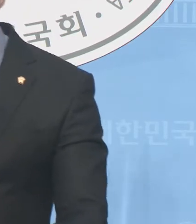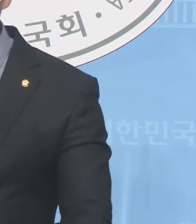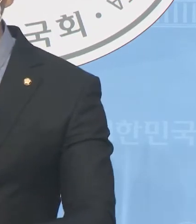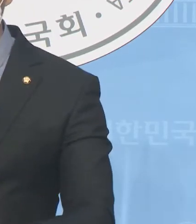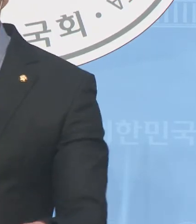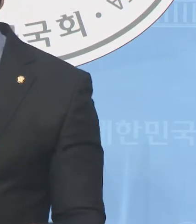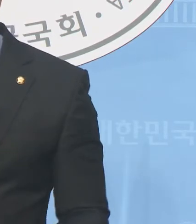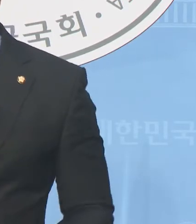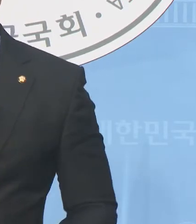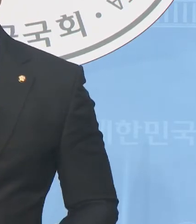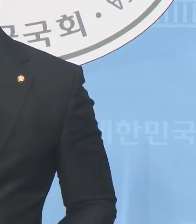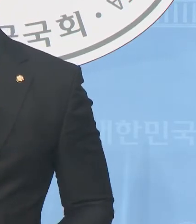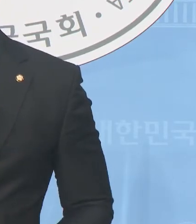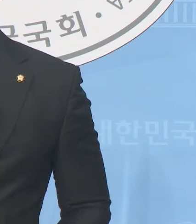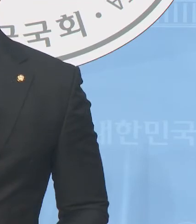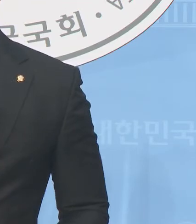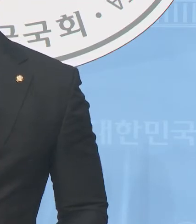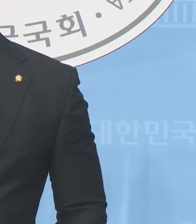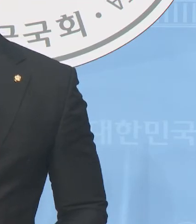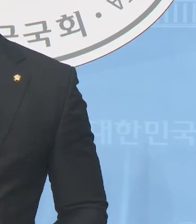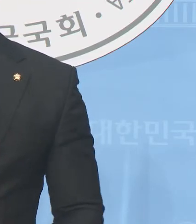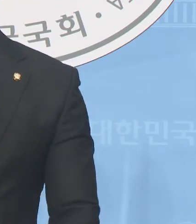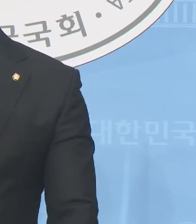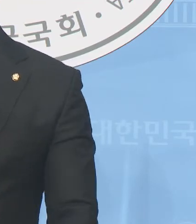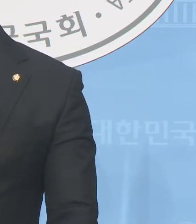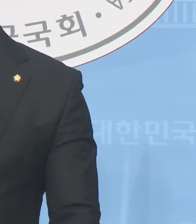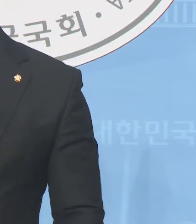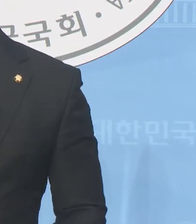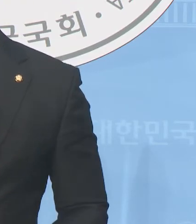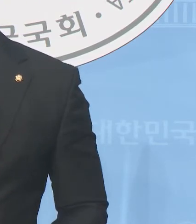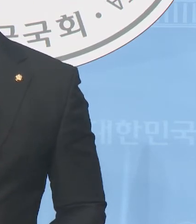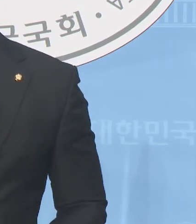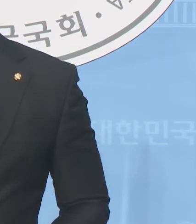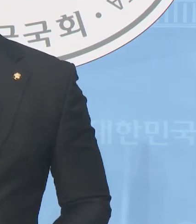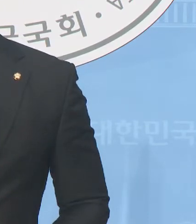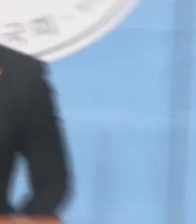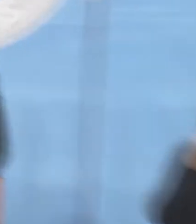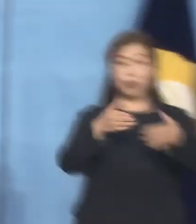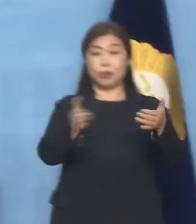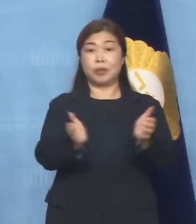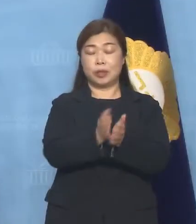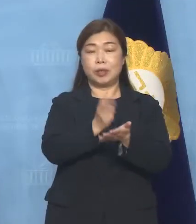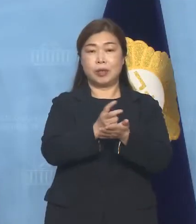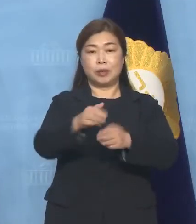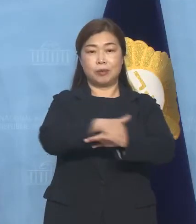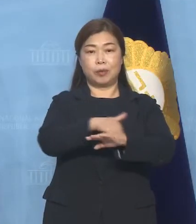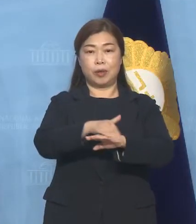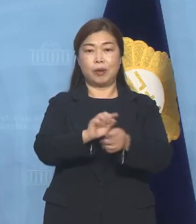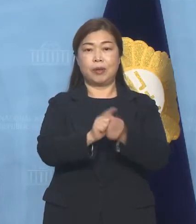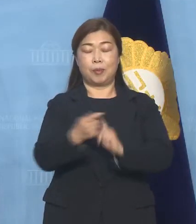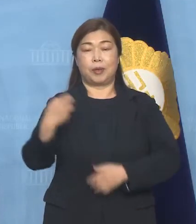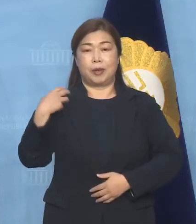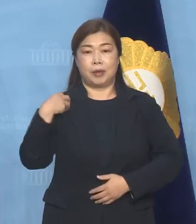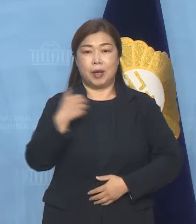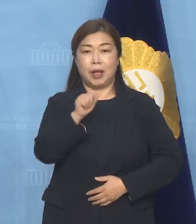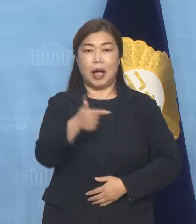네 안녕하십니까 국란국복 K-뉴딜위원회 대변인을 맡고 있는 한준호입니다